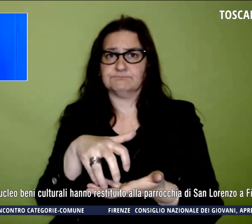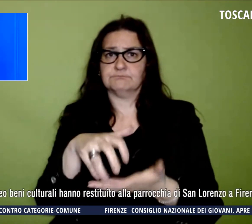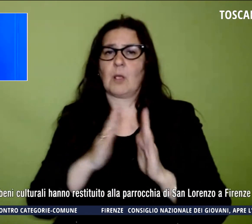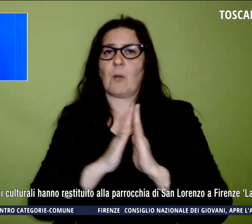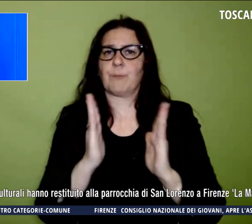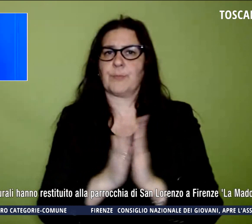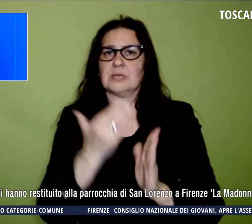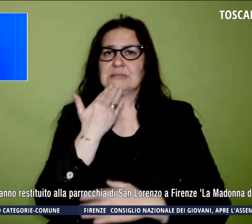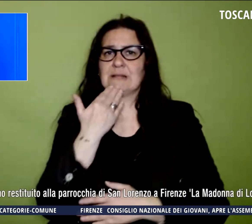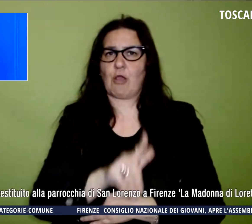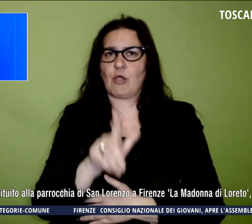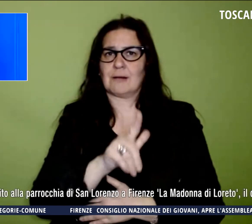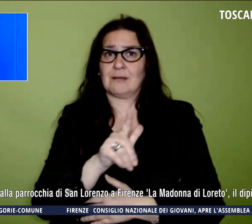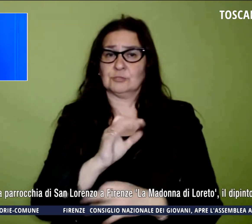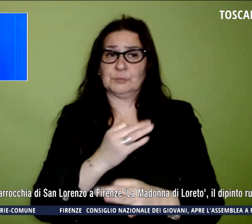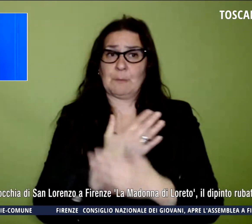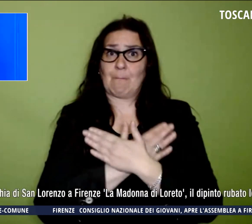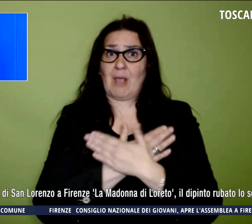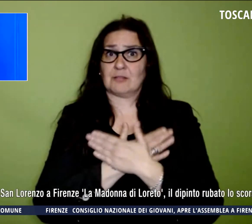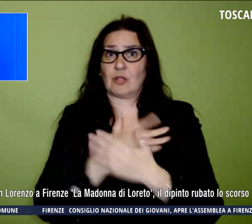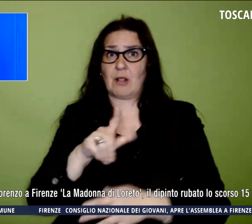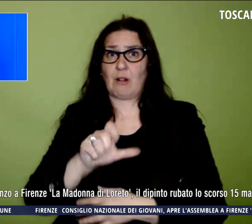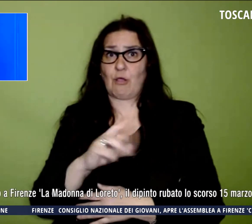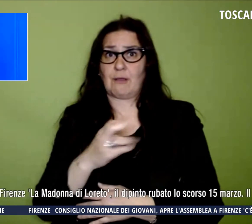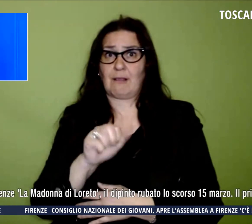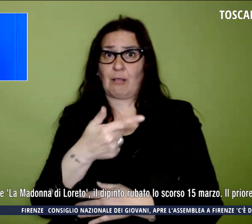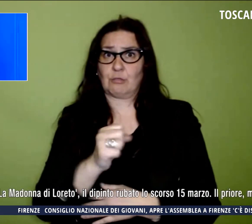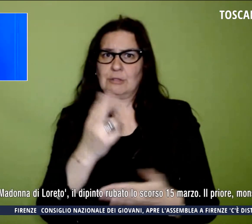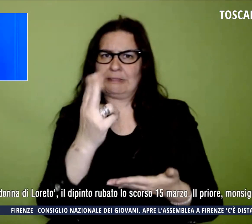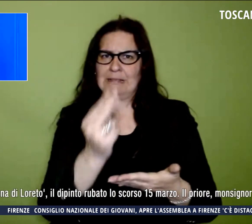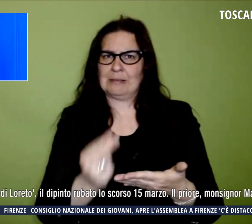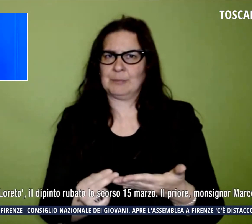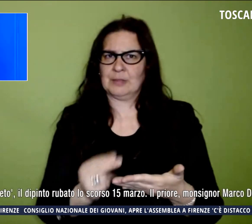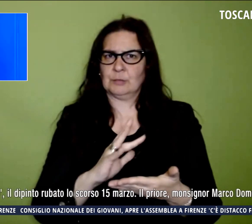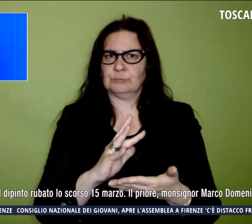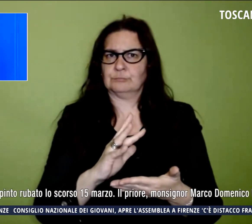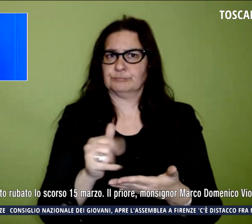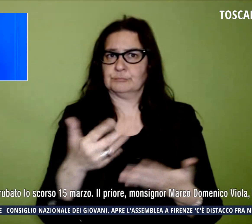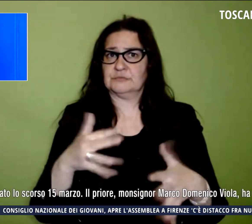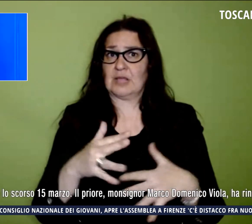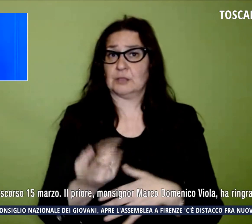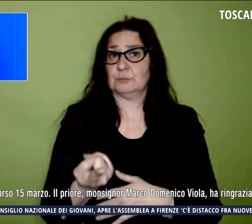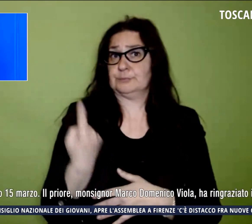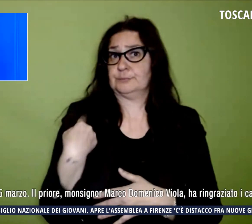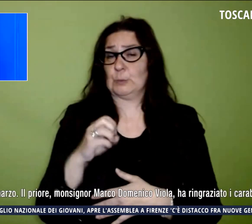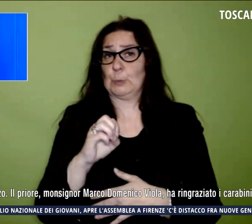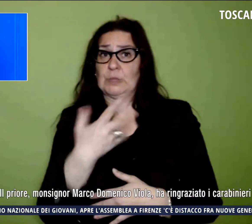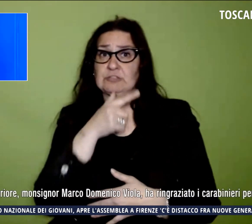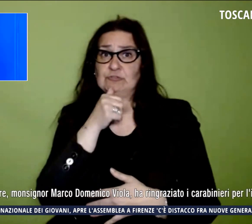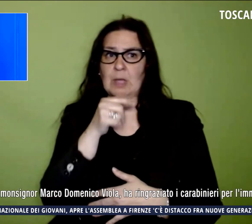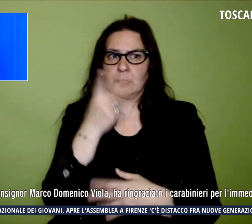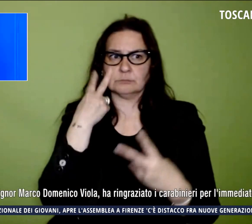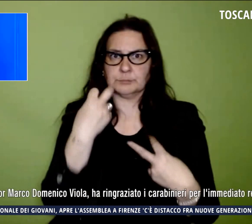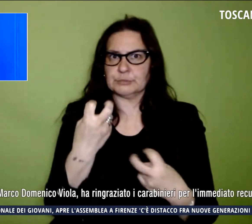la Madonna di Loreto. Il dipinto rubato lo scorso 15 marzo è ritrovato nel giro di pochi